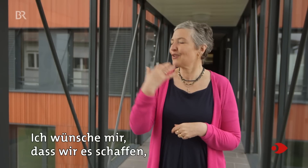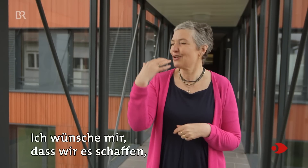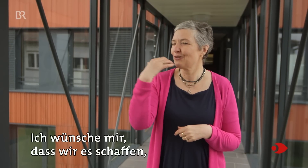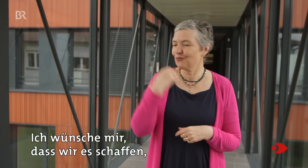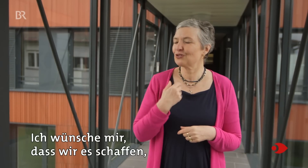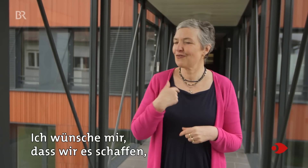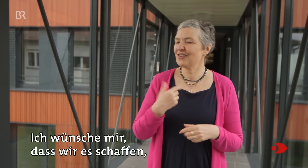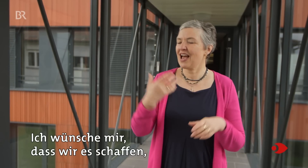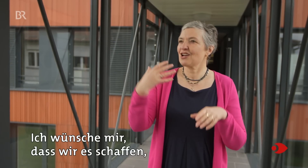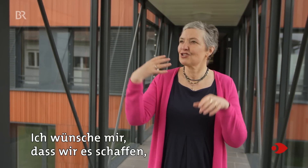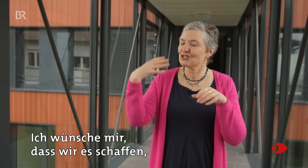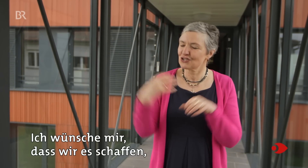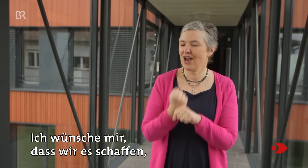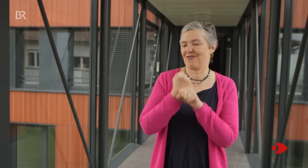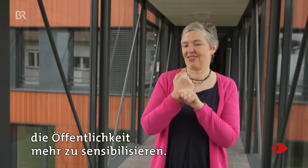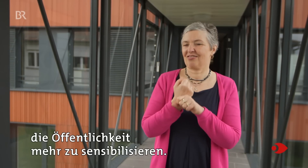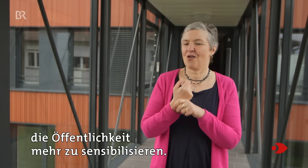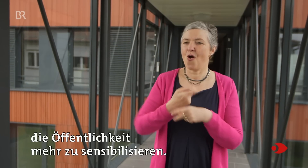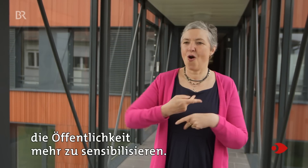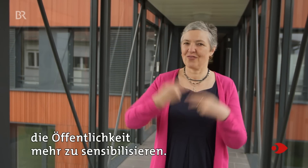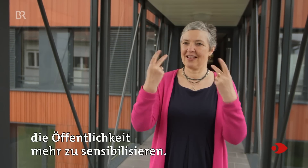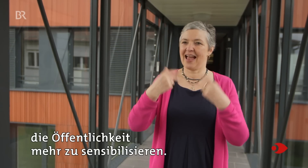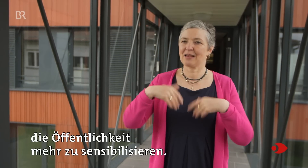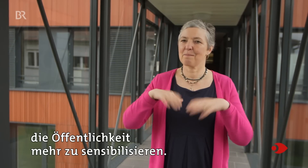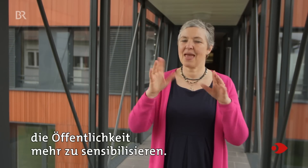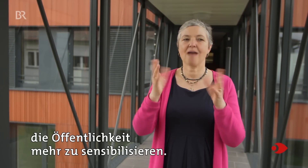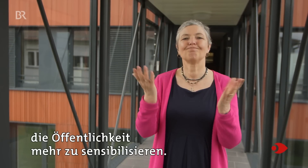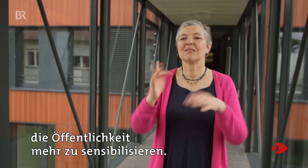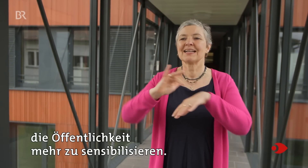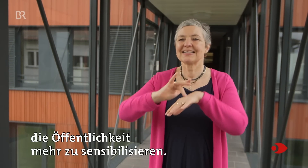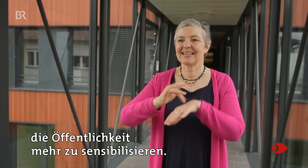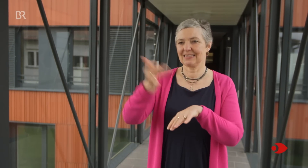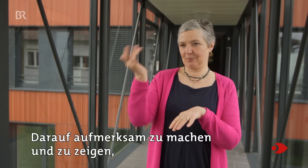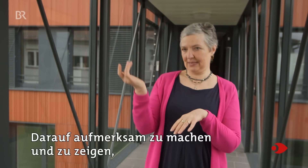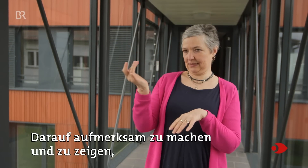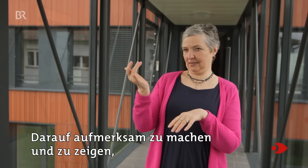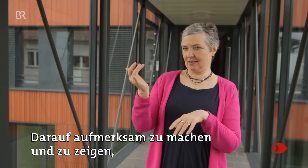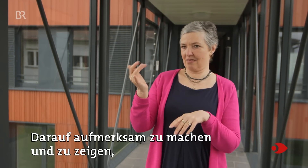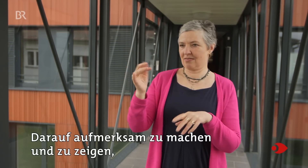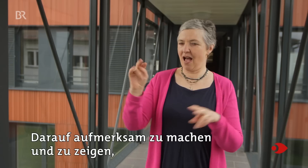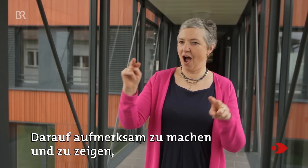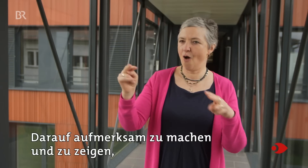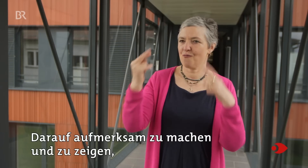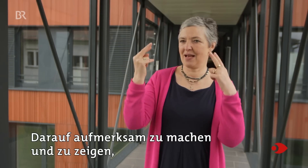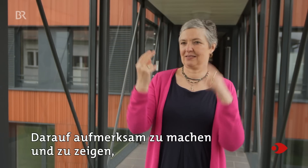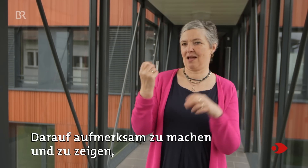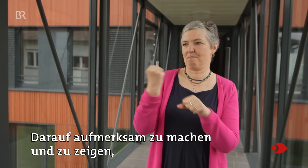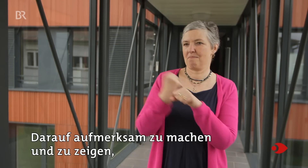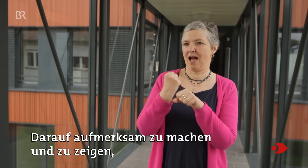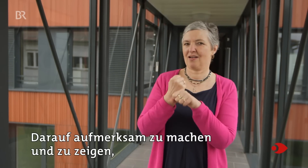Ich wünsche mir, dass wir es schaffen, die Öffentlichkeit mehr zu sensibilisieren, darauf aufmerksam zu machen und